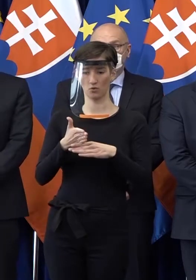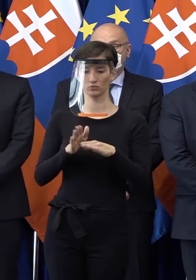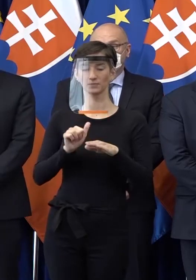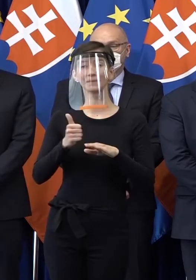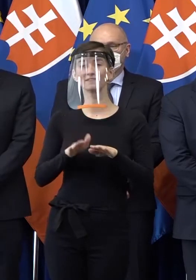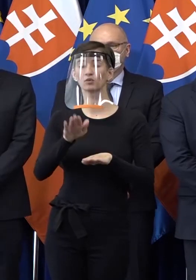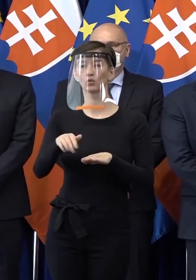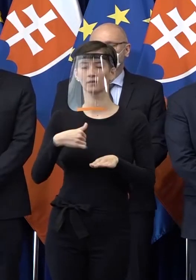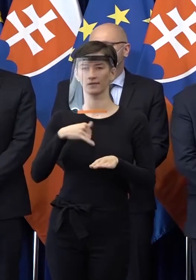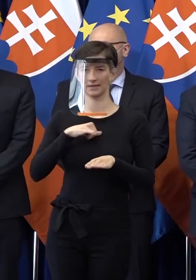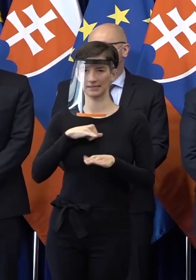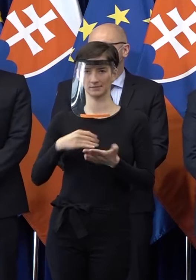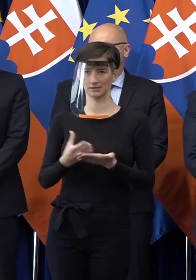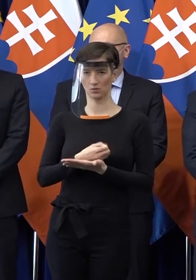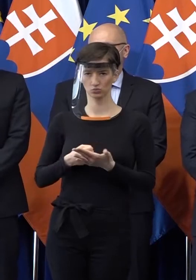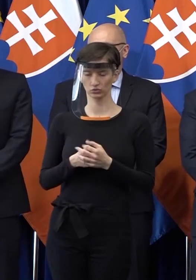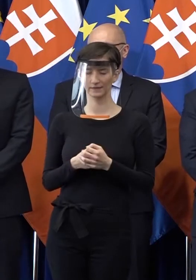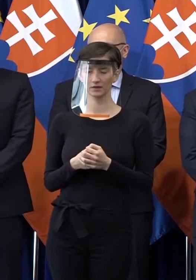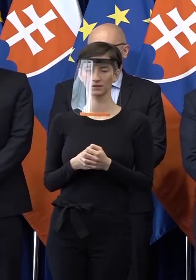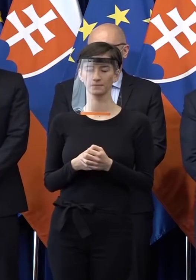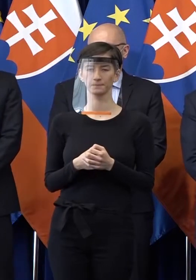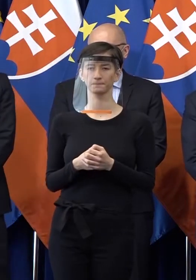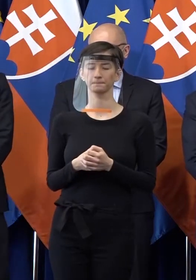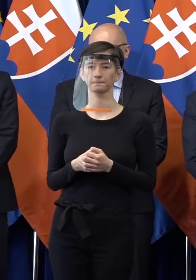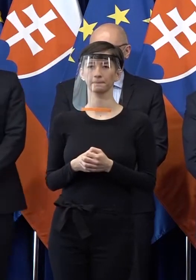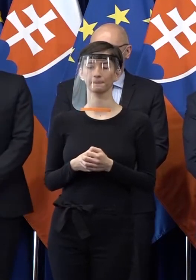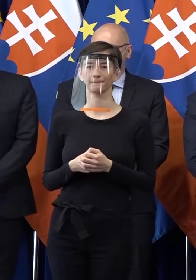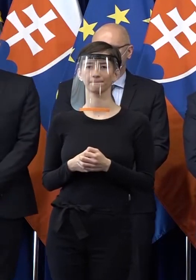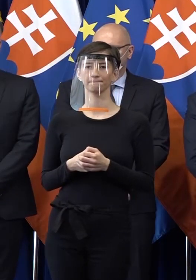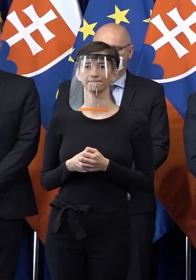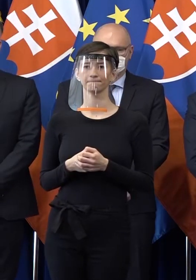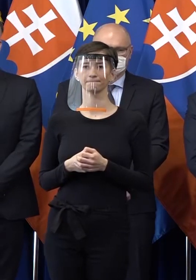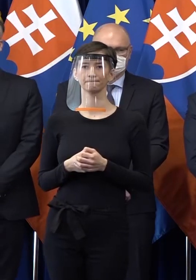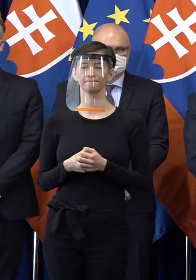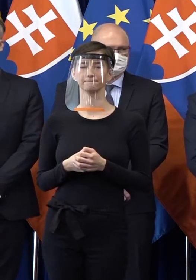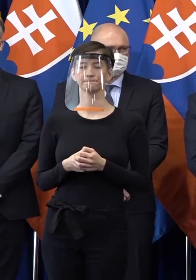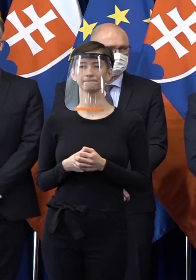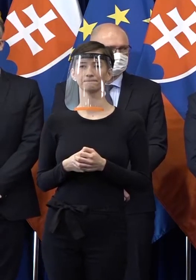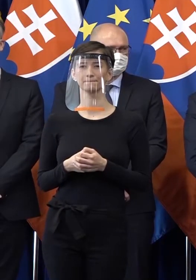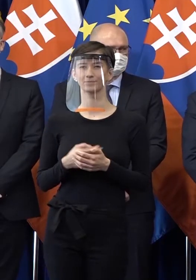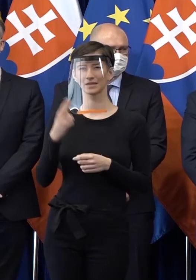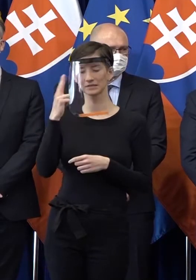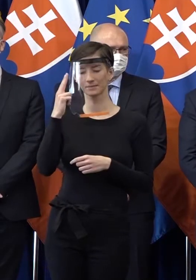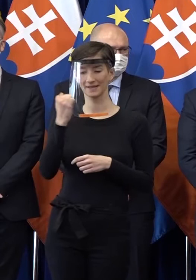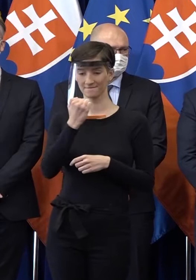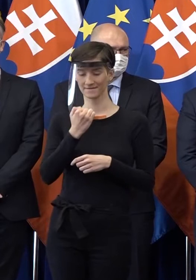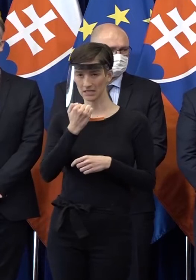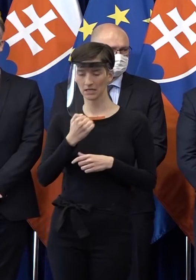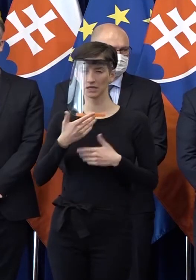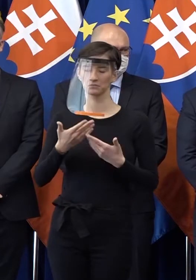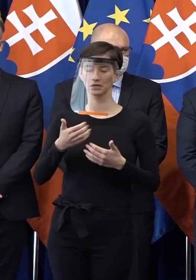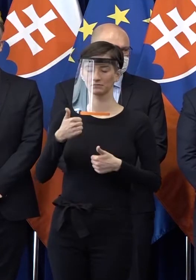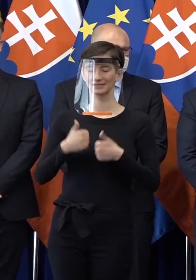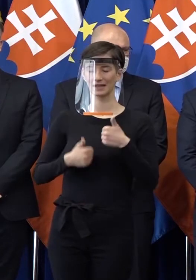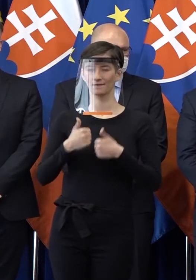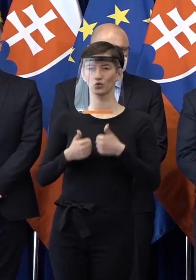odsúhlasí na základe našich návrhov a rozdebatovaných oblastí. To znamená, že firmy, ktoré majú zákazky,